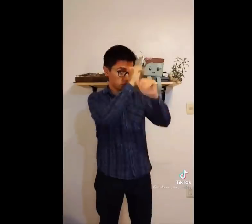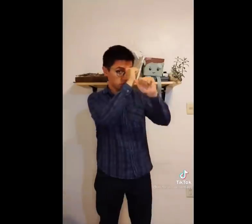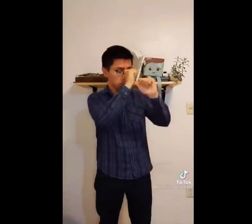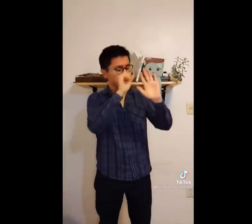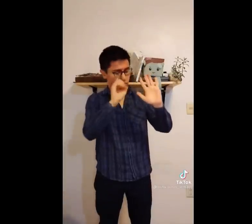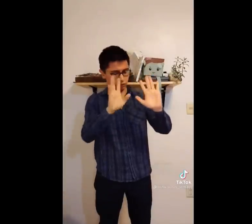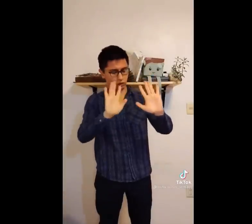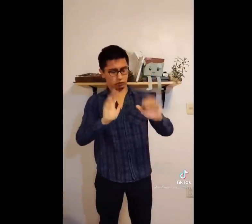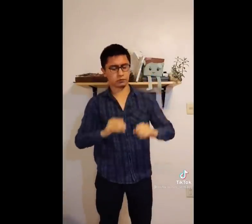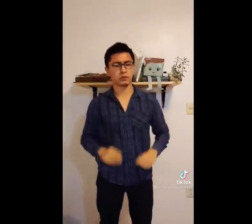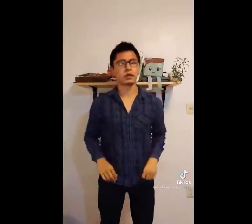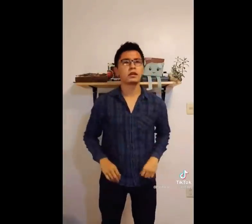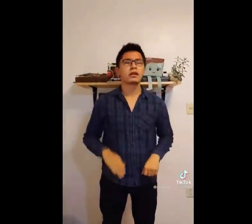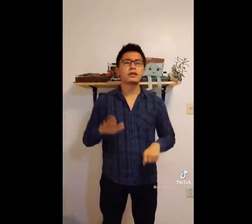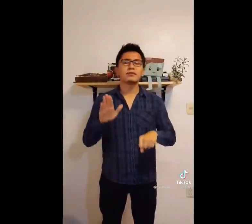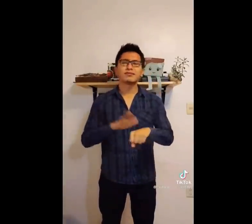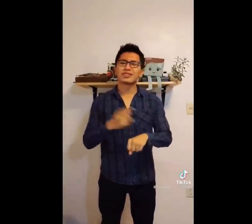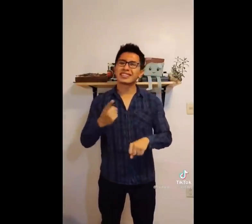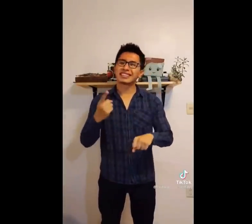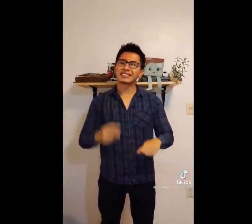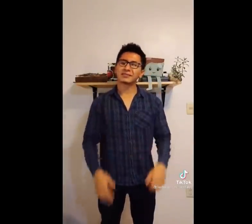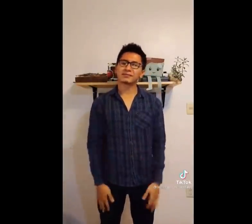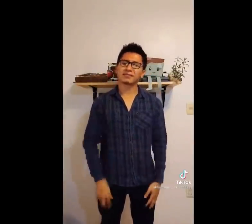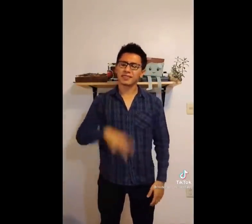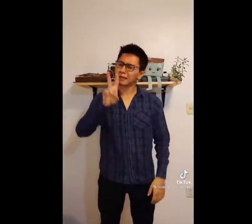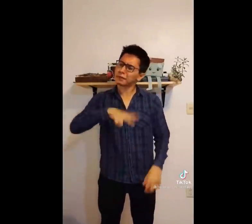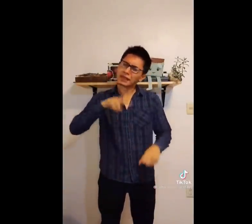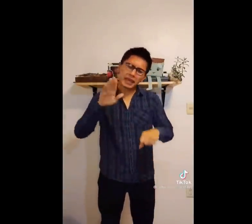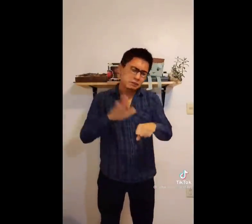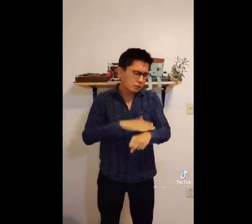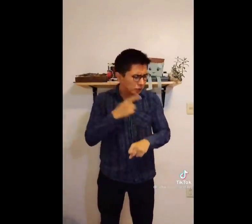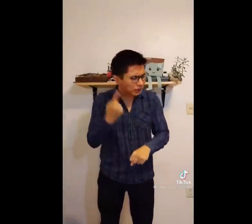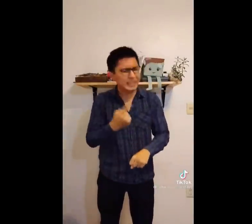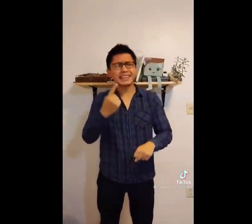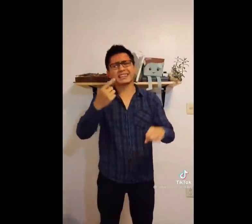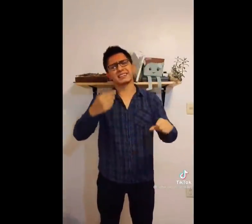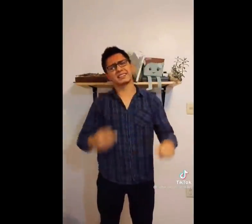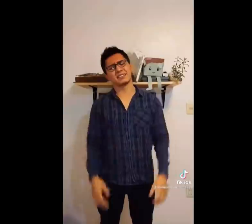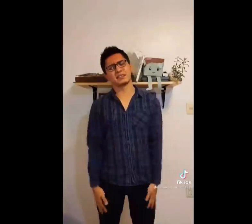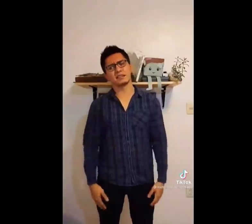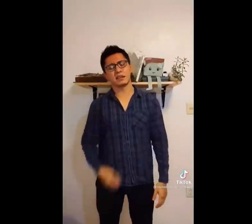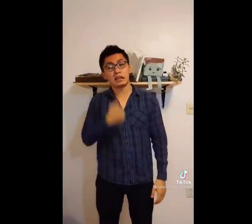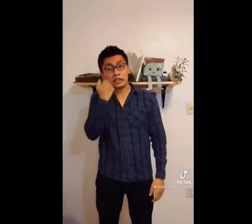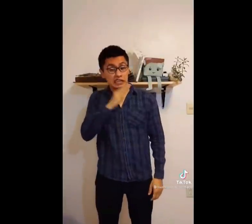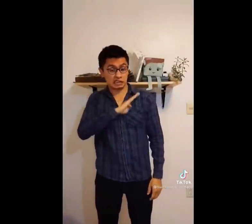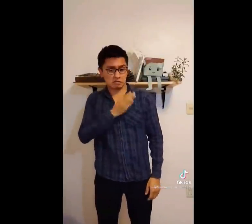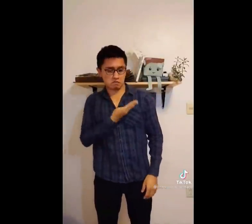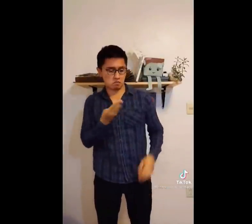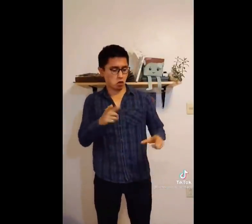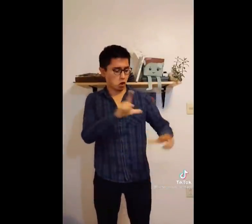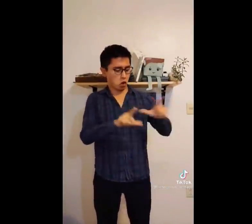publicó un video para la persona no binaria aclarando que no tiene nada en contra de la comunidad LGBT.